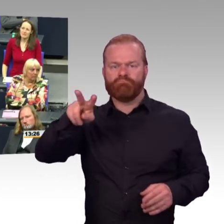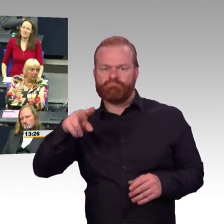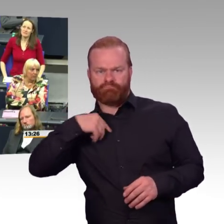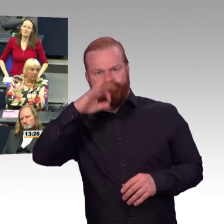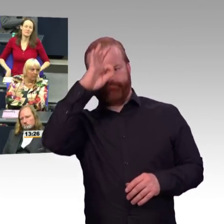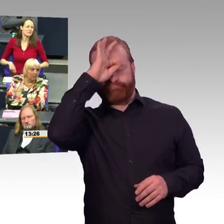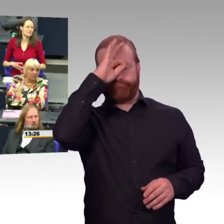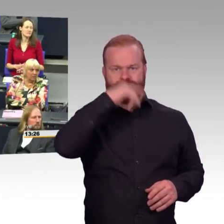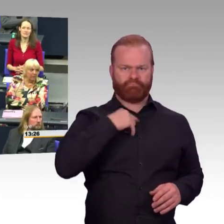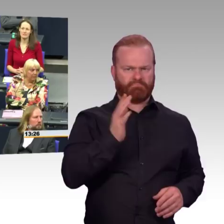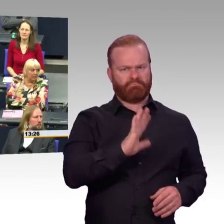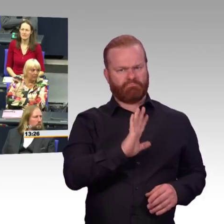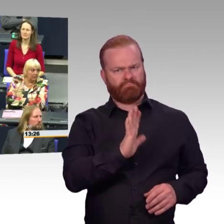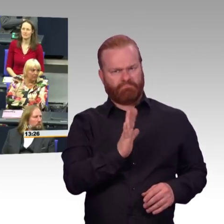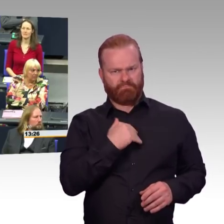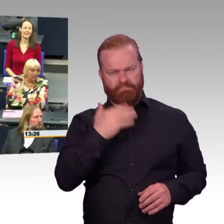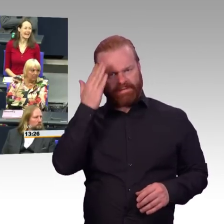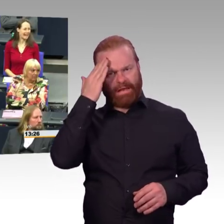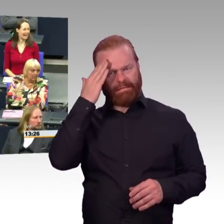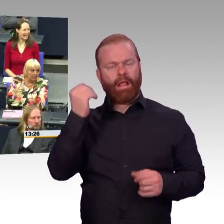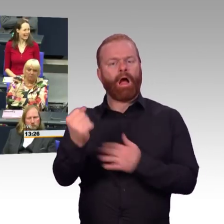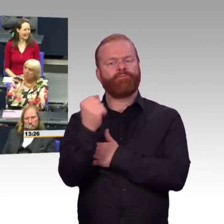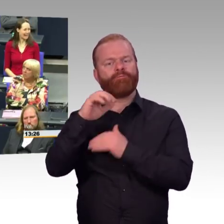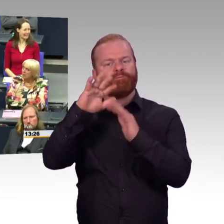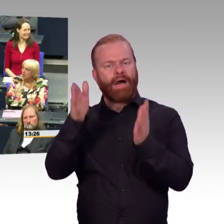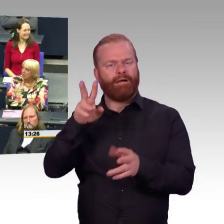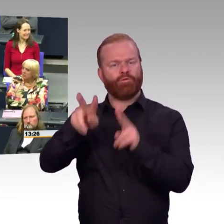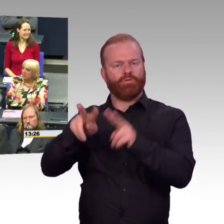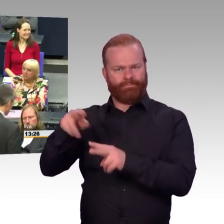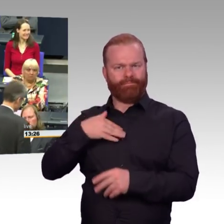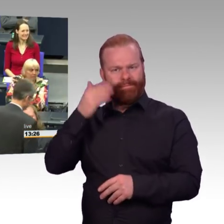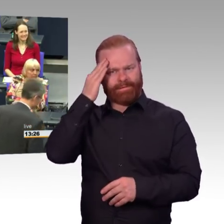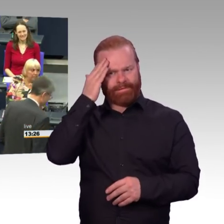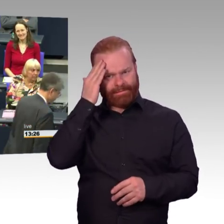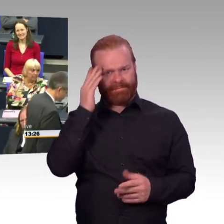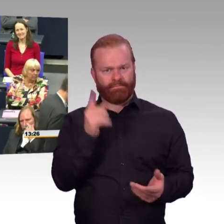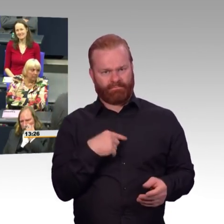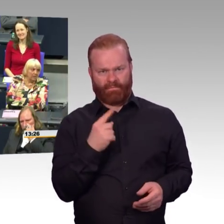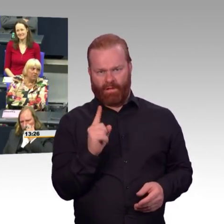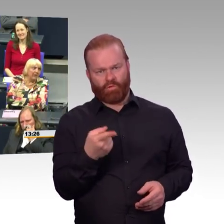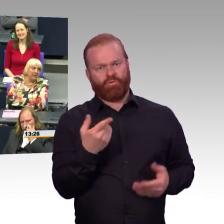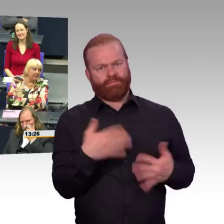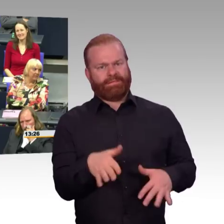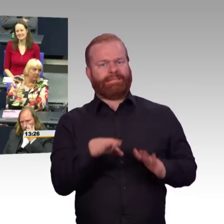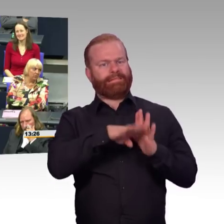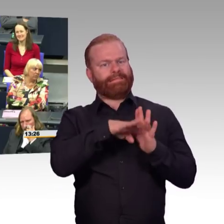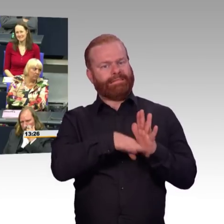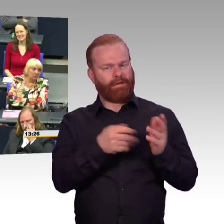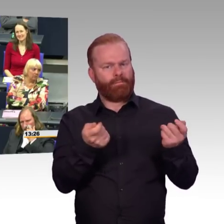Dass Sie nur labern können, Herr Lemmel, haben wir ja auch vorher gehört. Also meine Frage wäre, andere Gesetze verabschieden wir ja auch nicht.